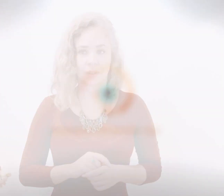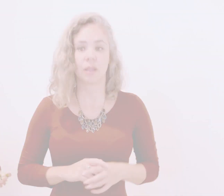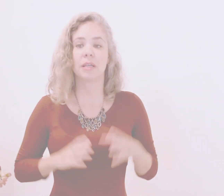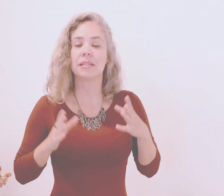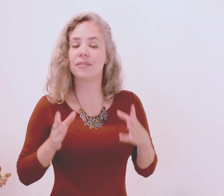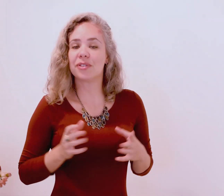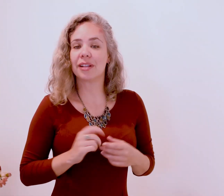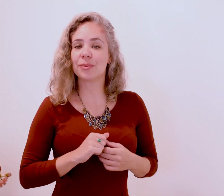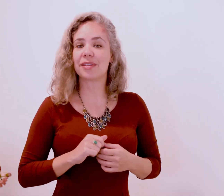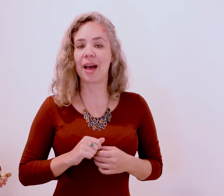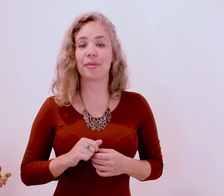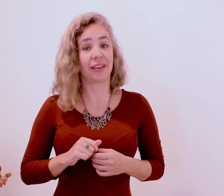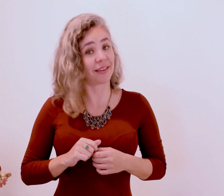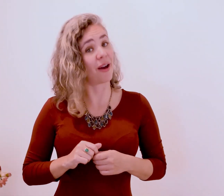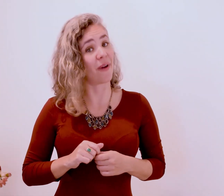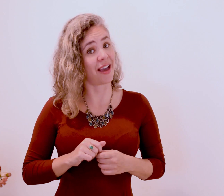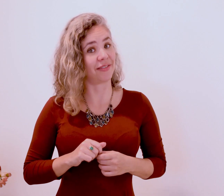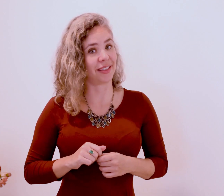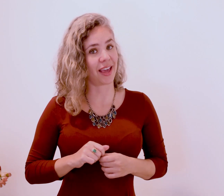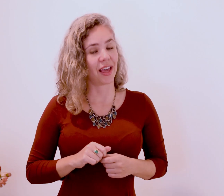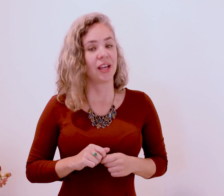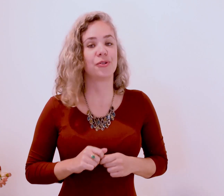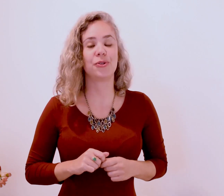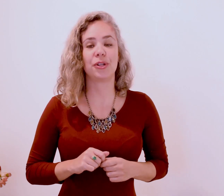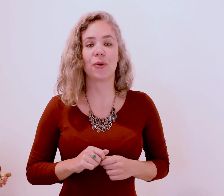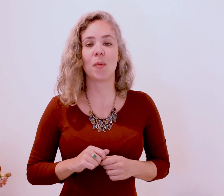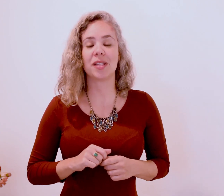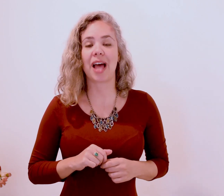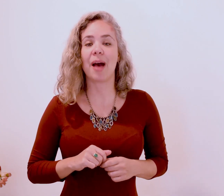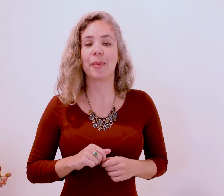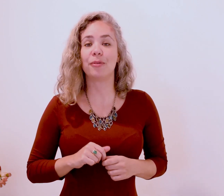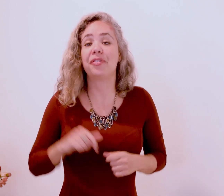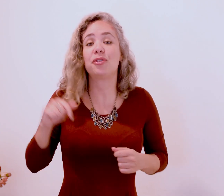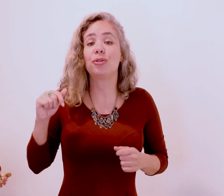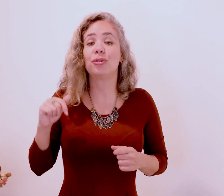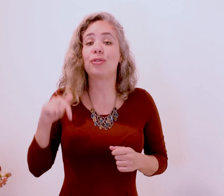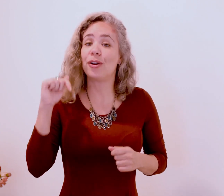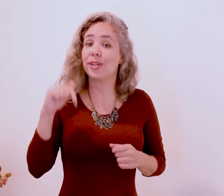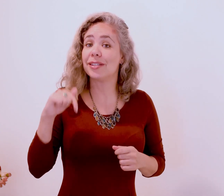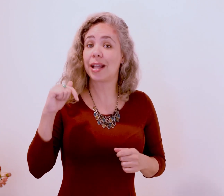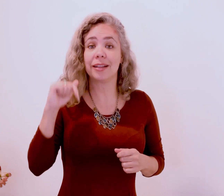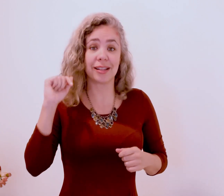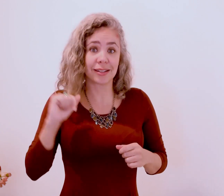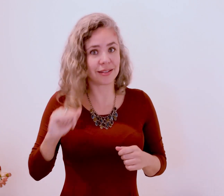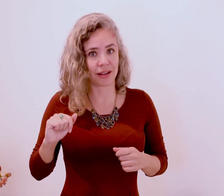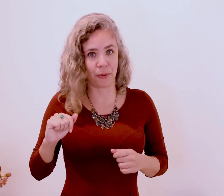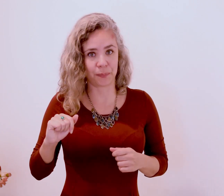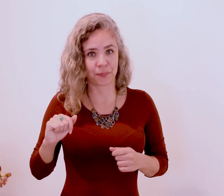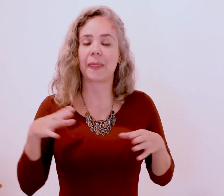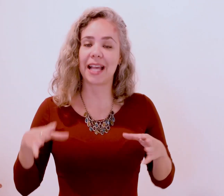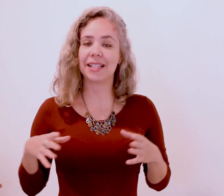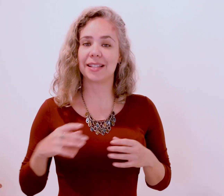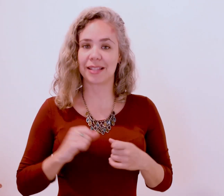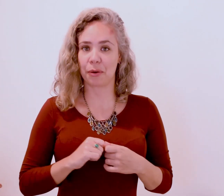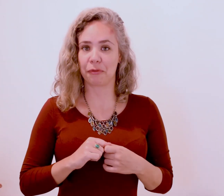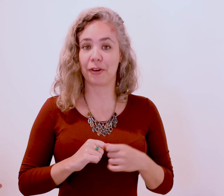Se você não sabe o que é o EFT, sugiro começar pelo vídeo introdutório que está na descrição. Essa sessão foi